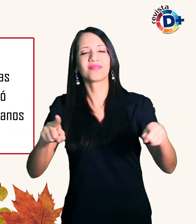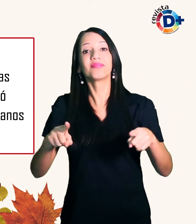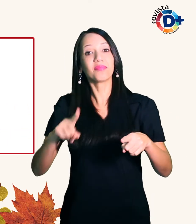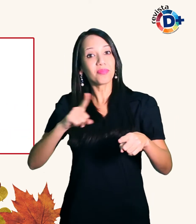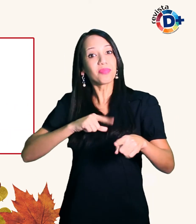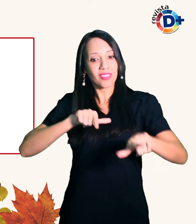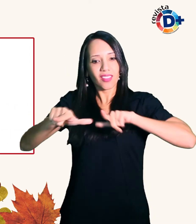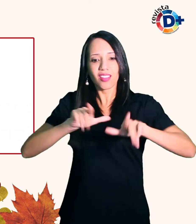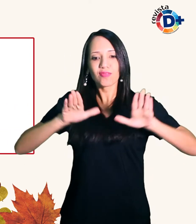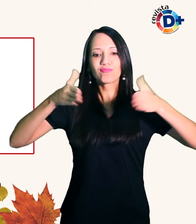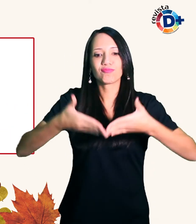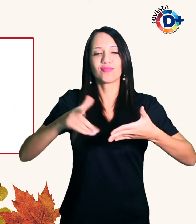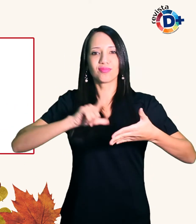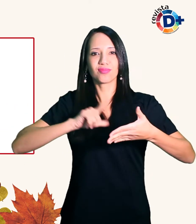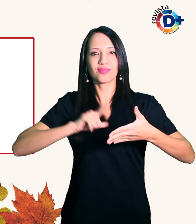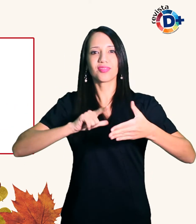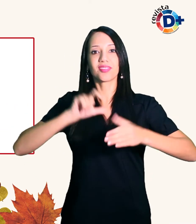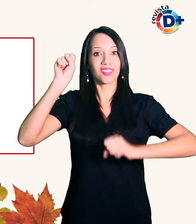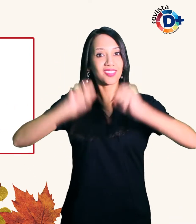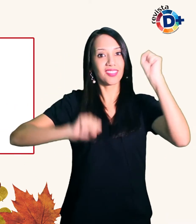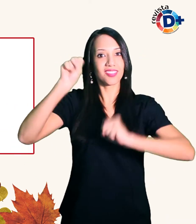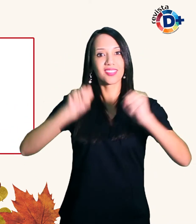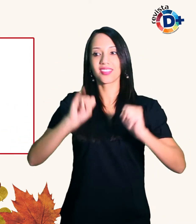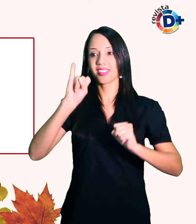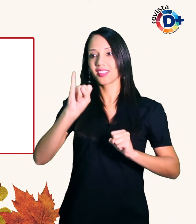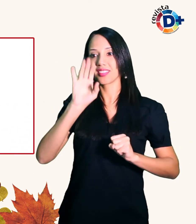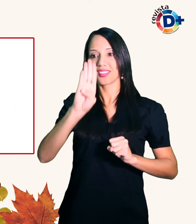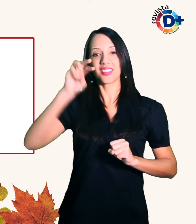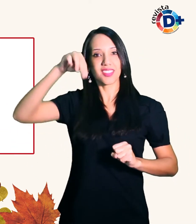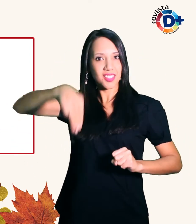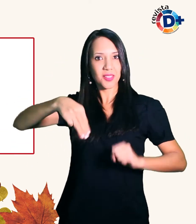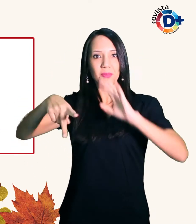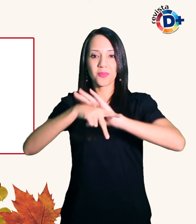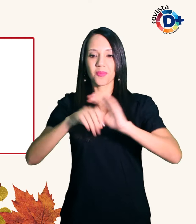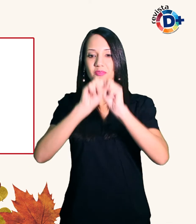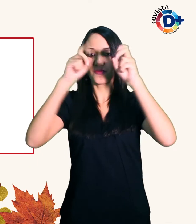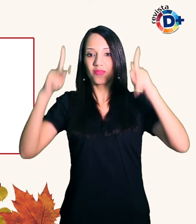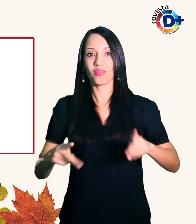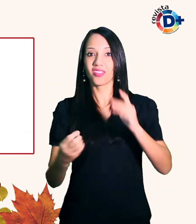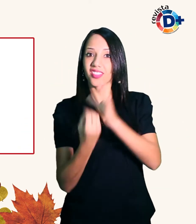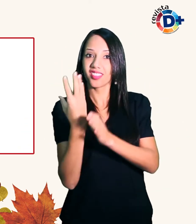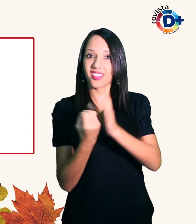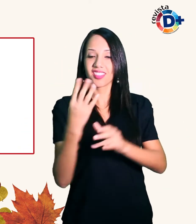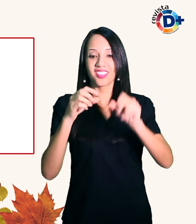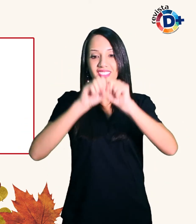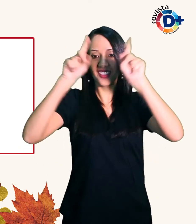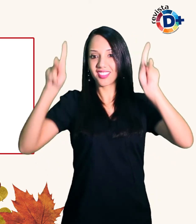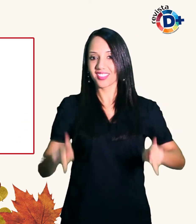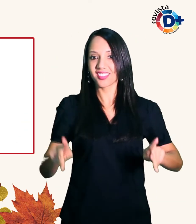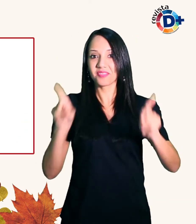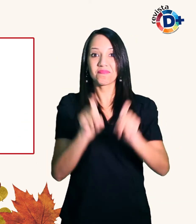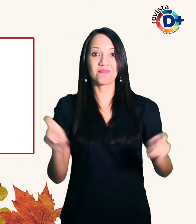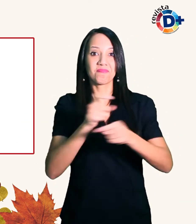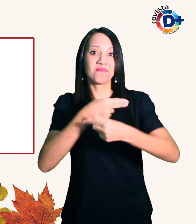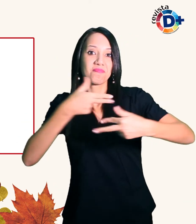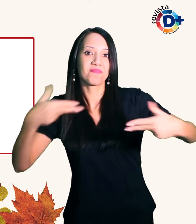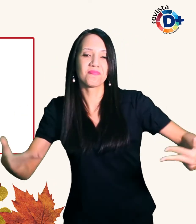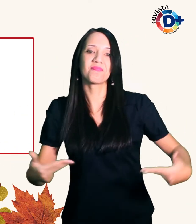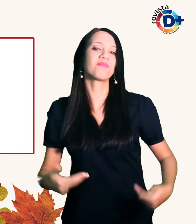multinacional IBM No centro de habilitação eu via os paraplégicos e outras pessoas que